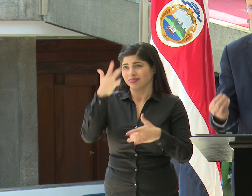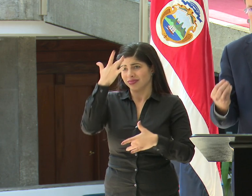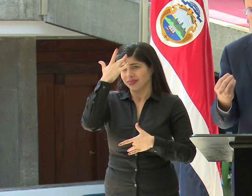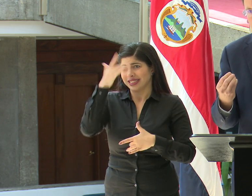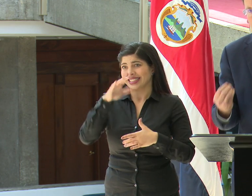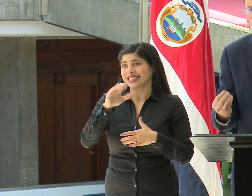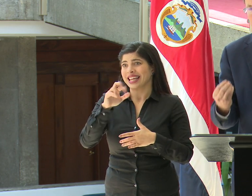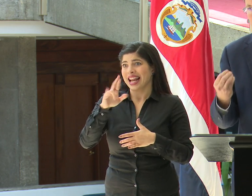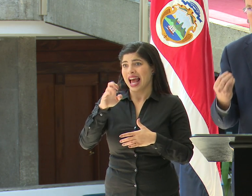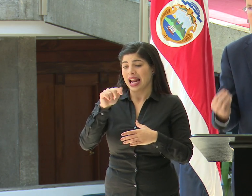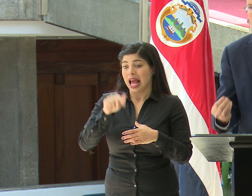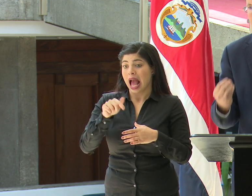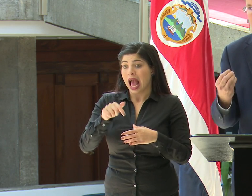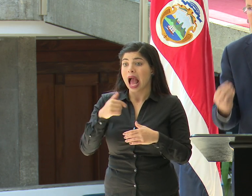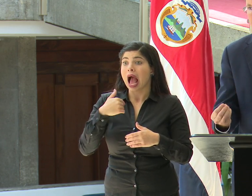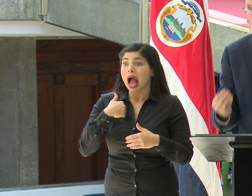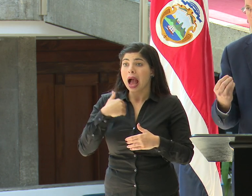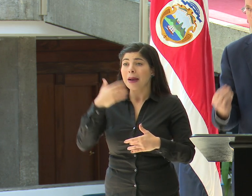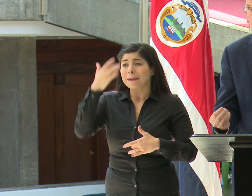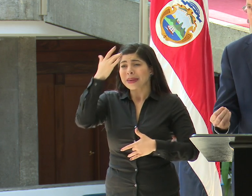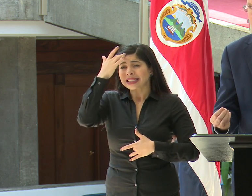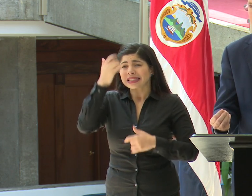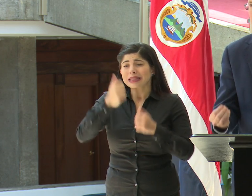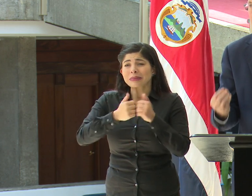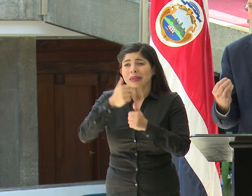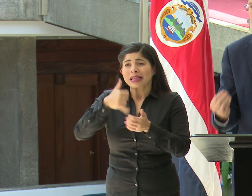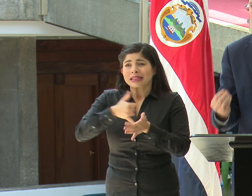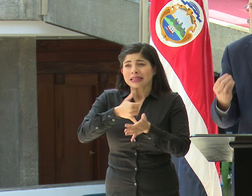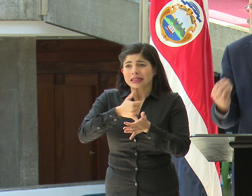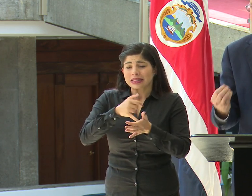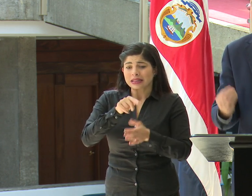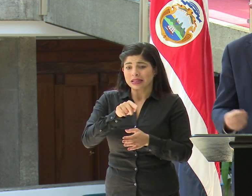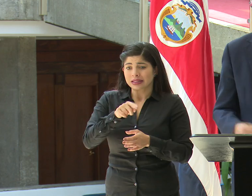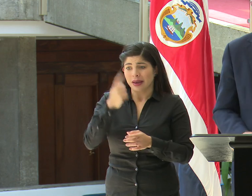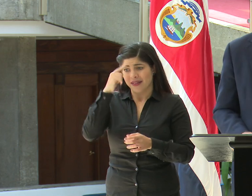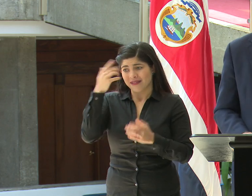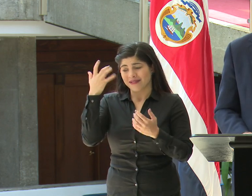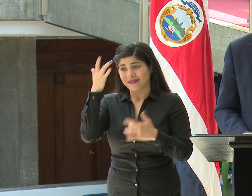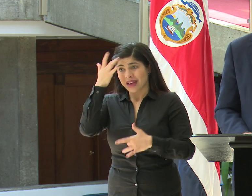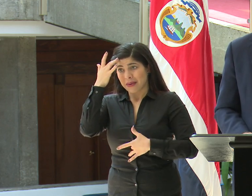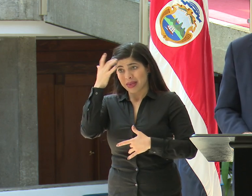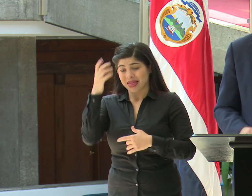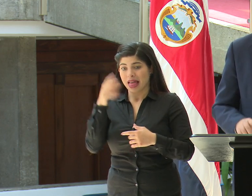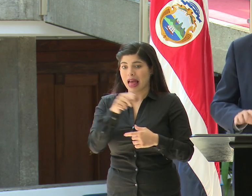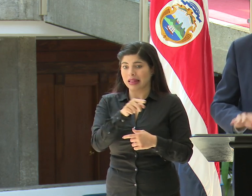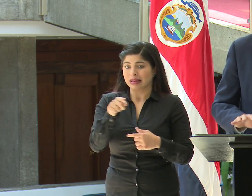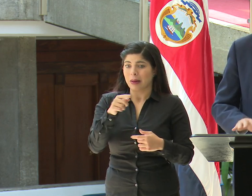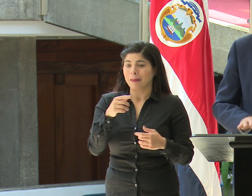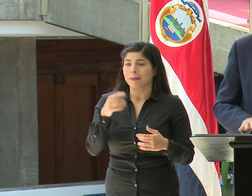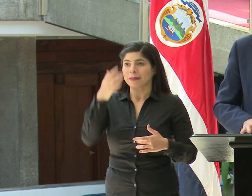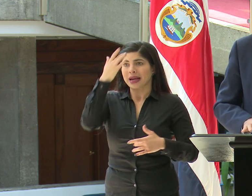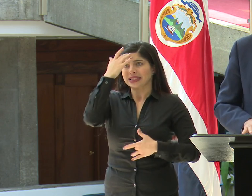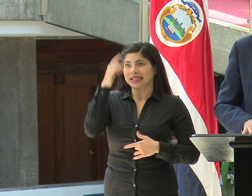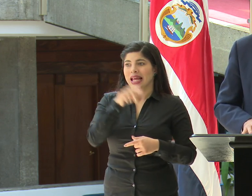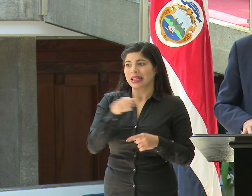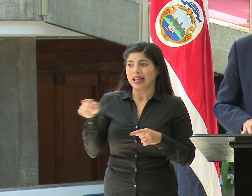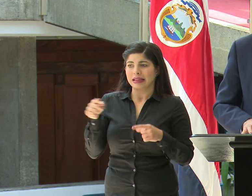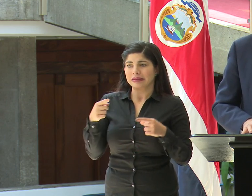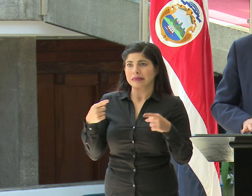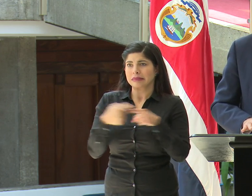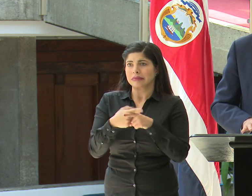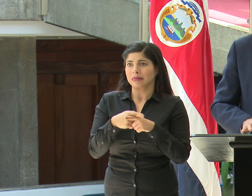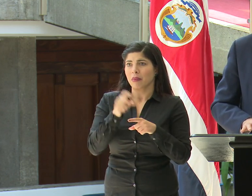donde están los pacientes más vulnerables para esta enfermedad. Entonces, estos pacientes,